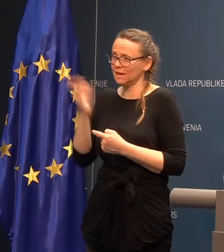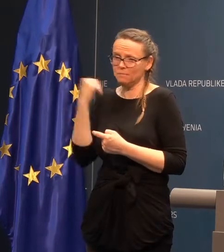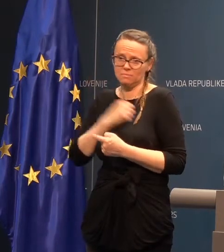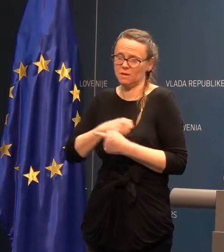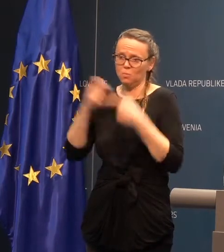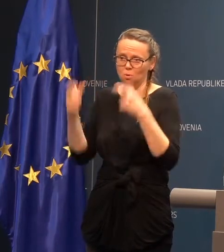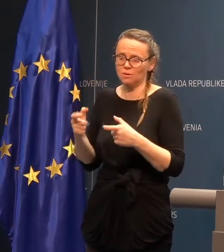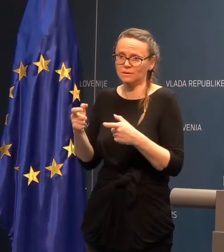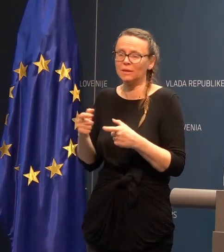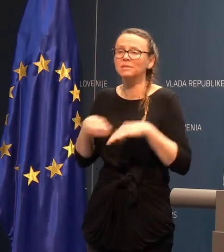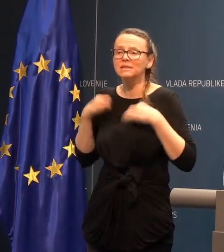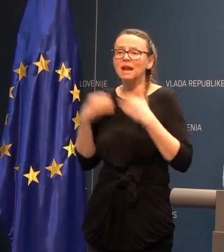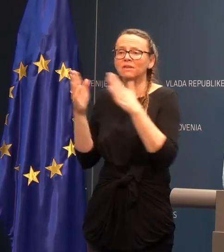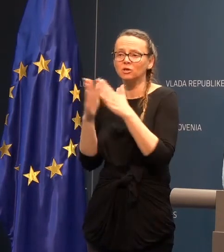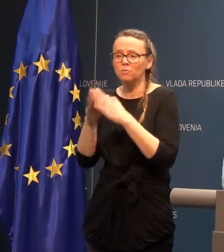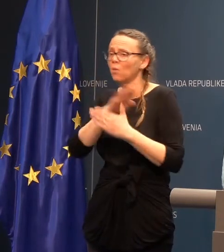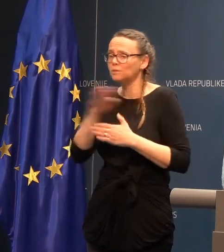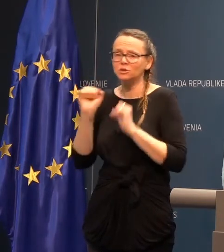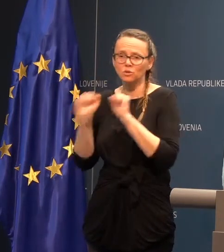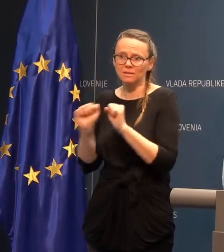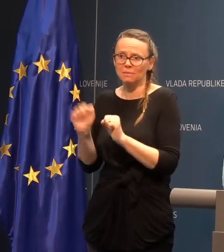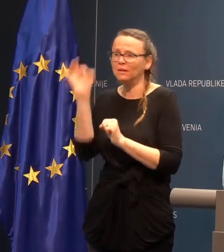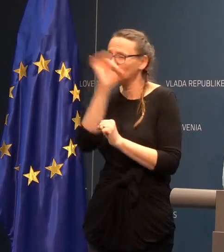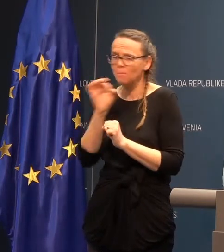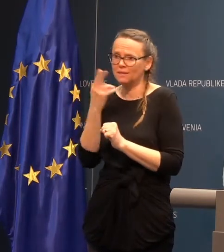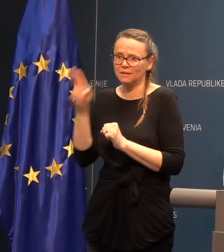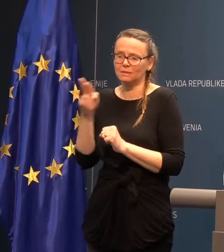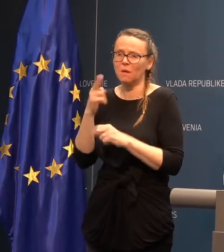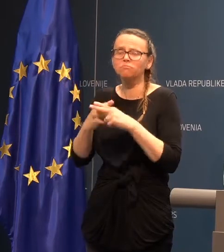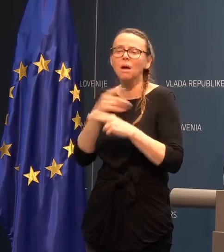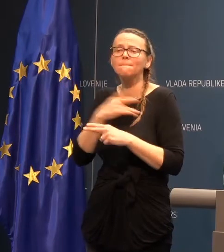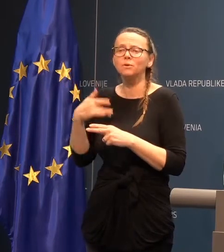da so vsi v stabilni v stanju in se nobede na zdravlje zaradi v pročnice električnega stanja.